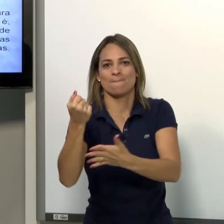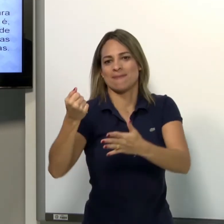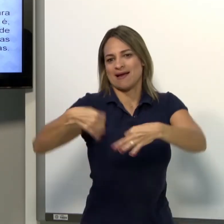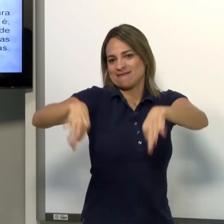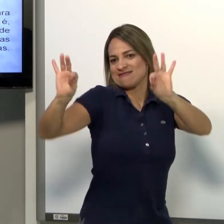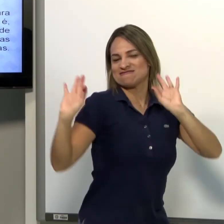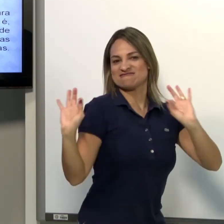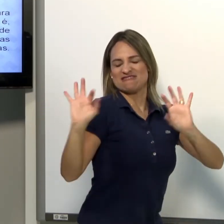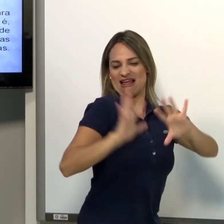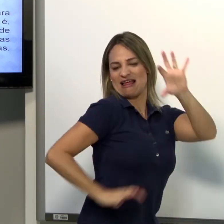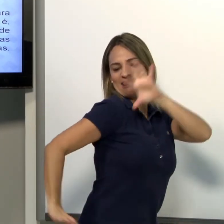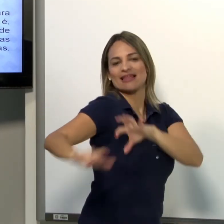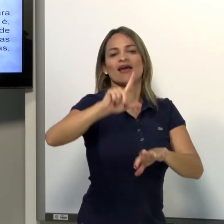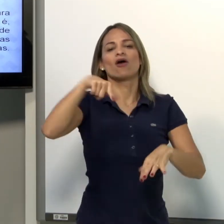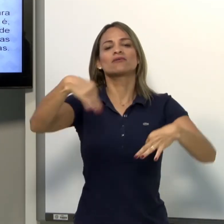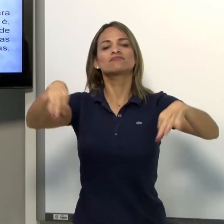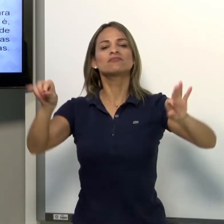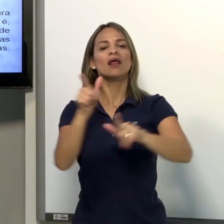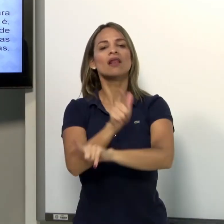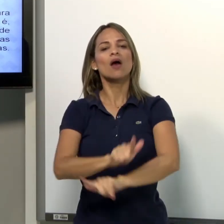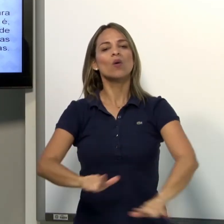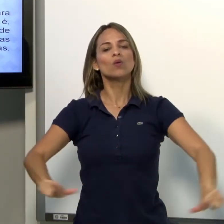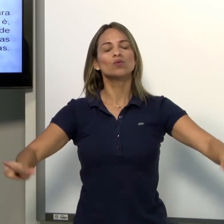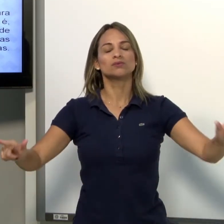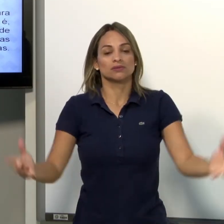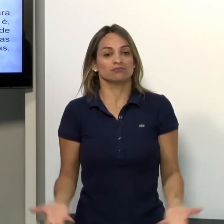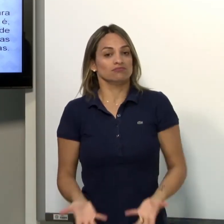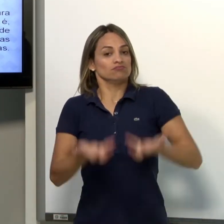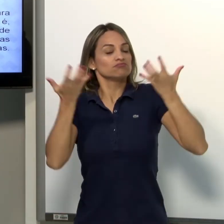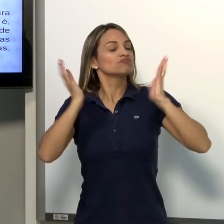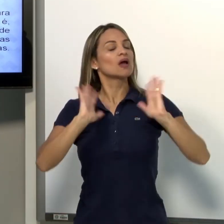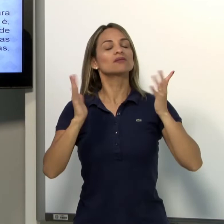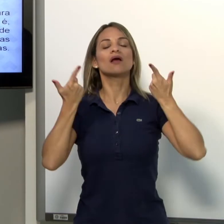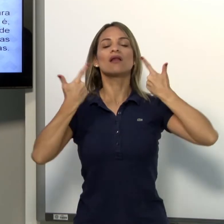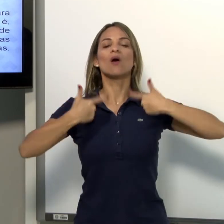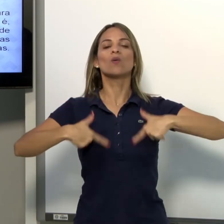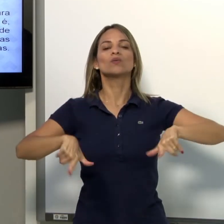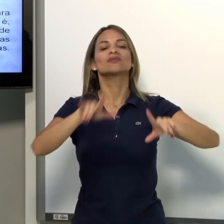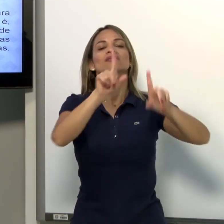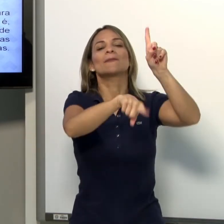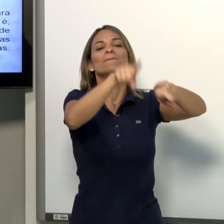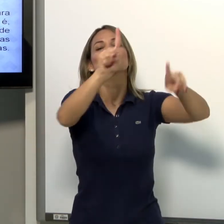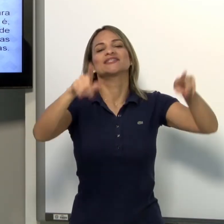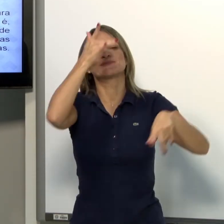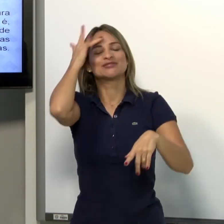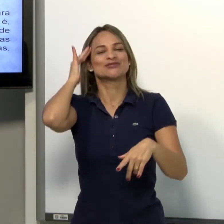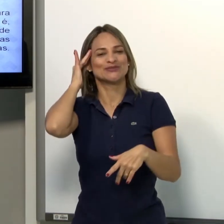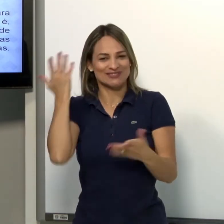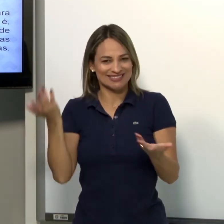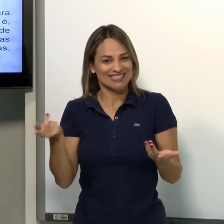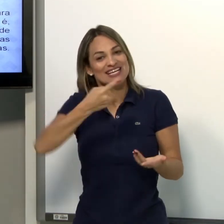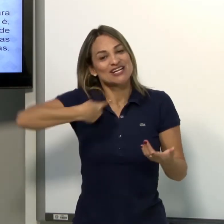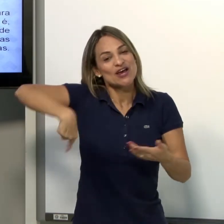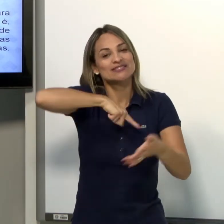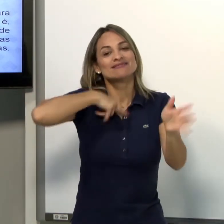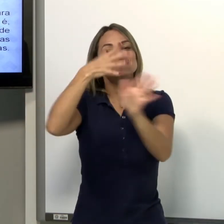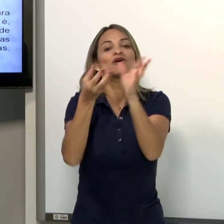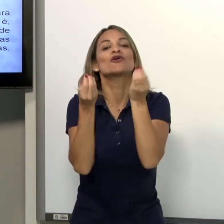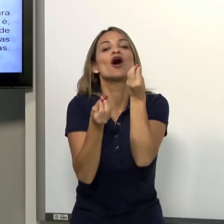Se eu vou comprar uma toalha bem bonita, cheia de coisas. Ou se eu quero comprar uma toalha mais simples,